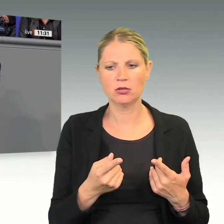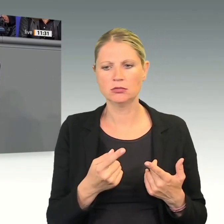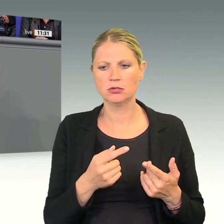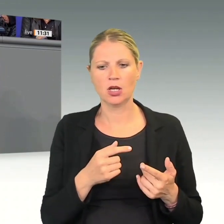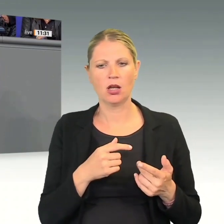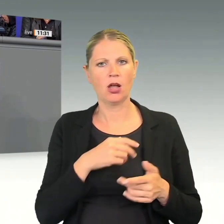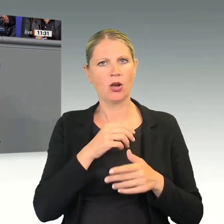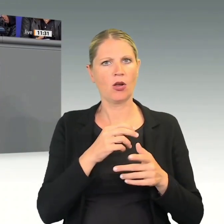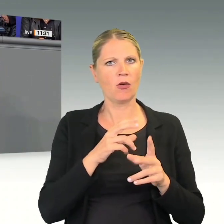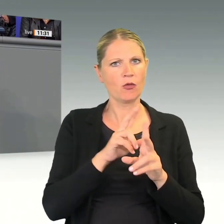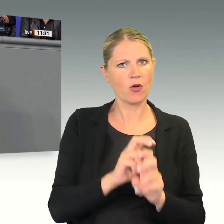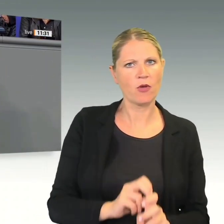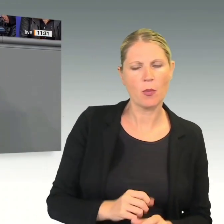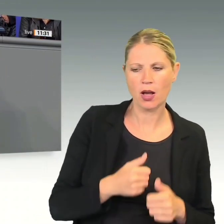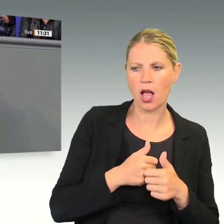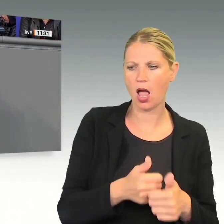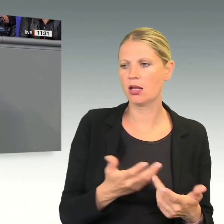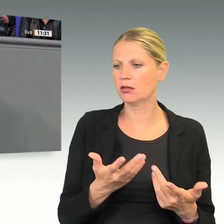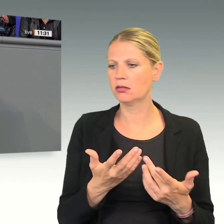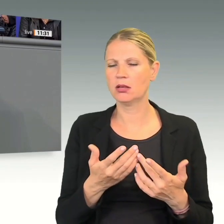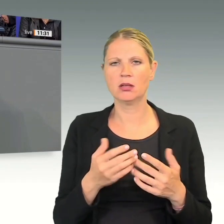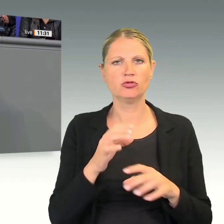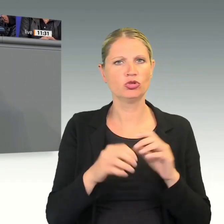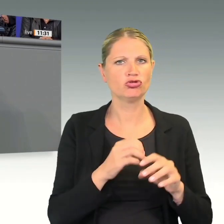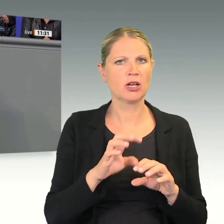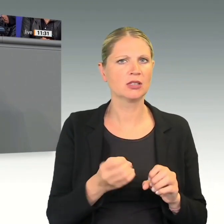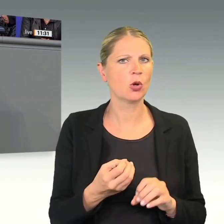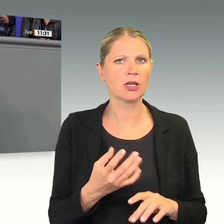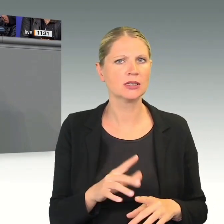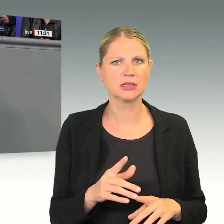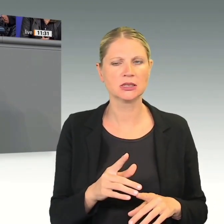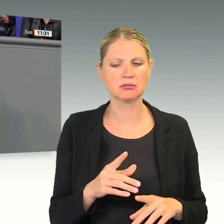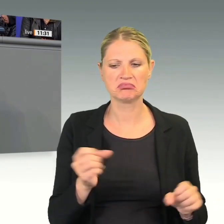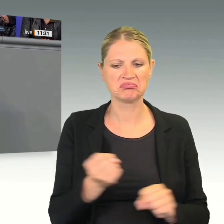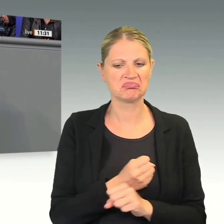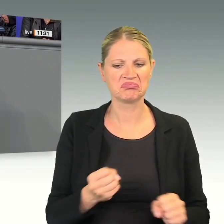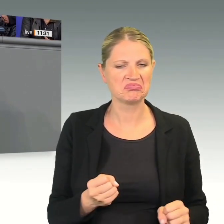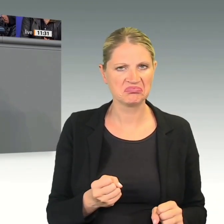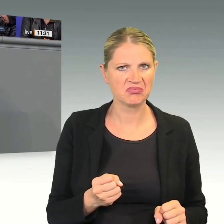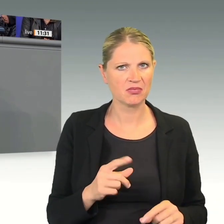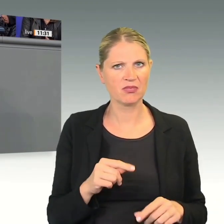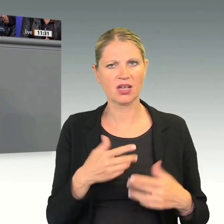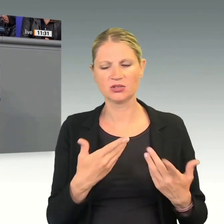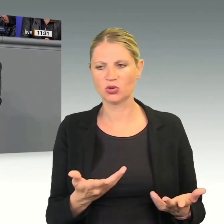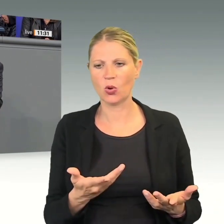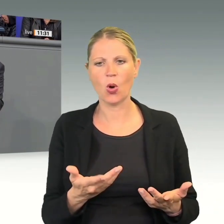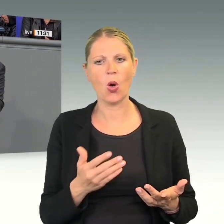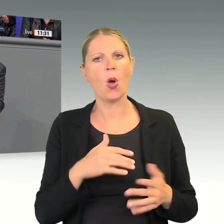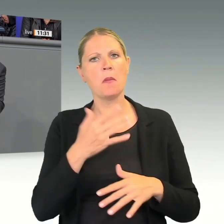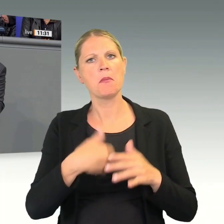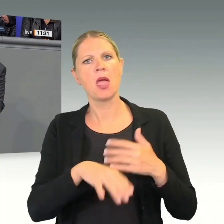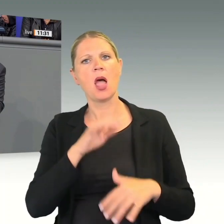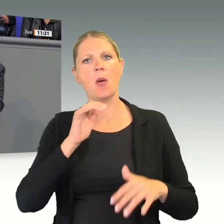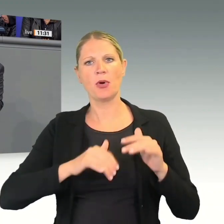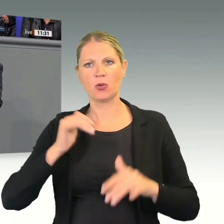viel niedrigere Standards. Dem Tierschutz ist nirgendwo gedient, wenn Landwirte aufgrund ihrer überbordenden Bürokratie die eigenen